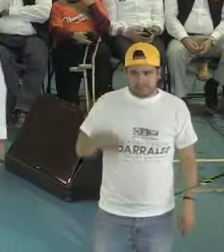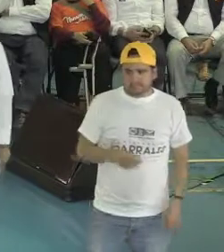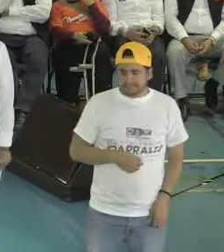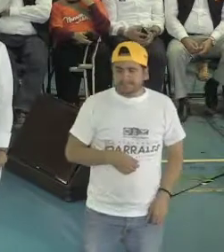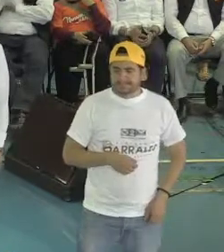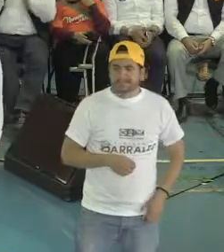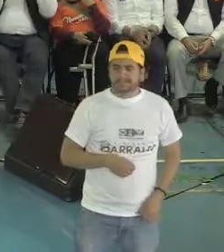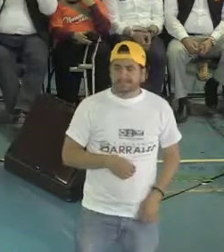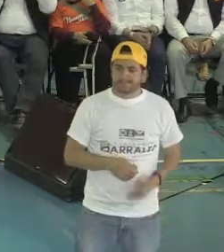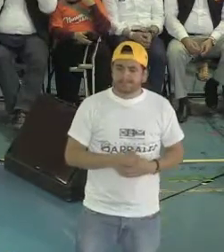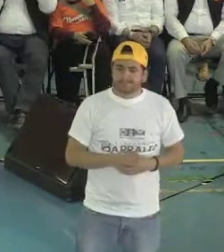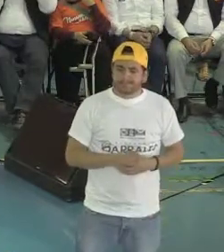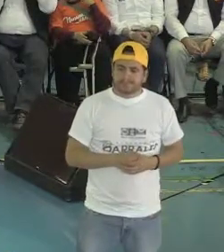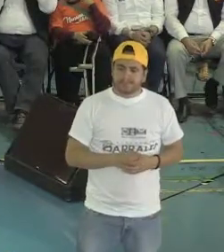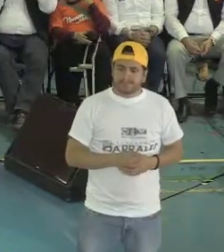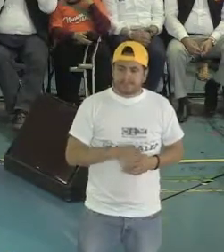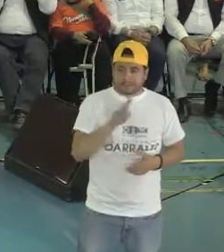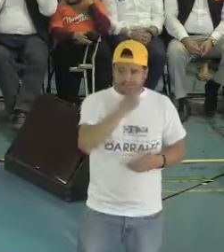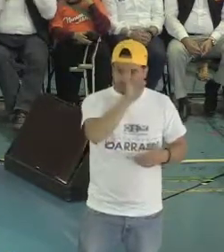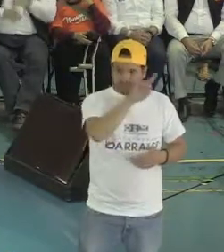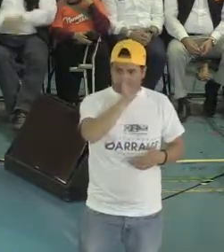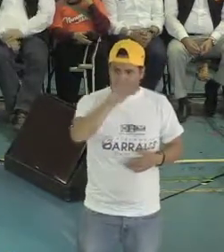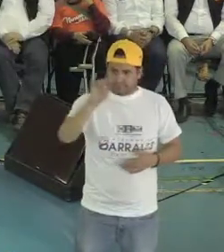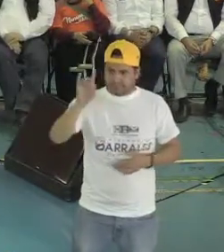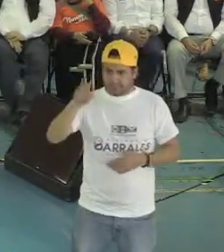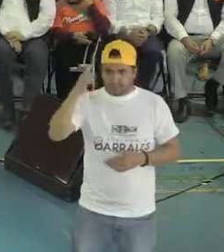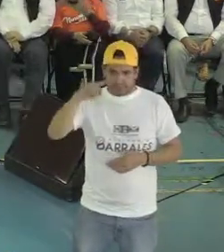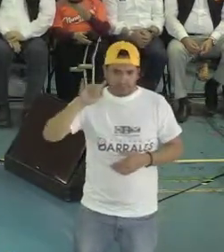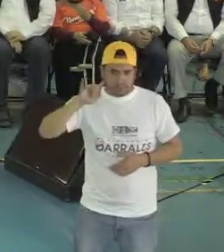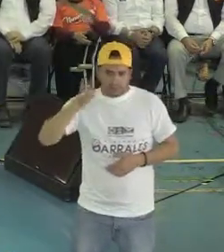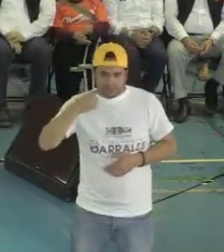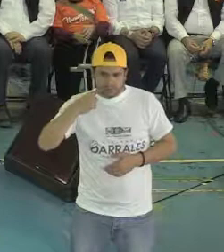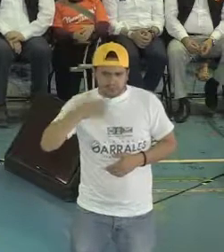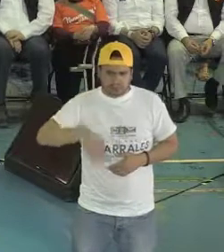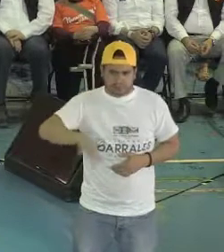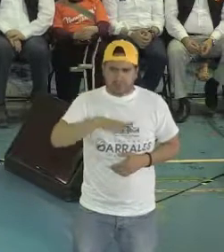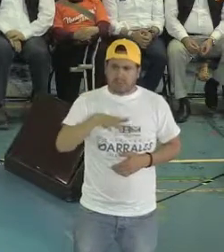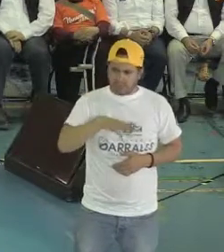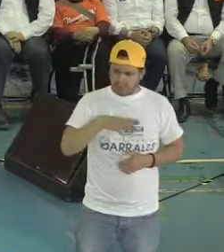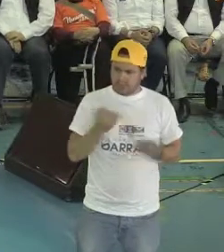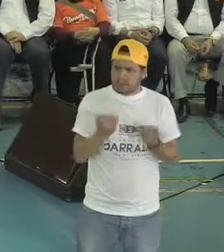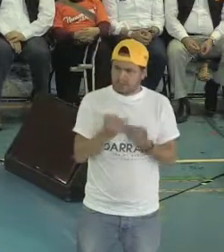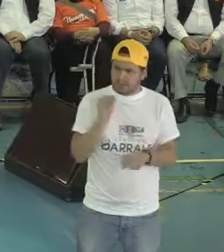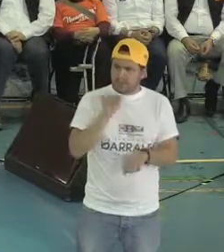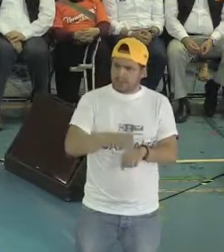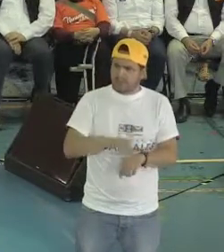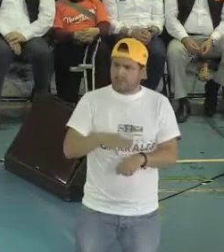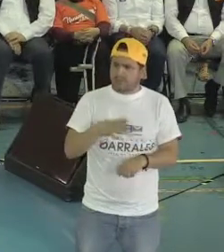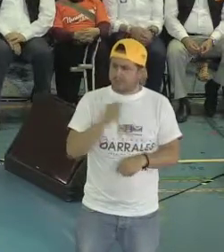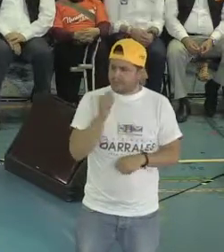señalizaciones. Vamos a tener este trabajo importante que se ha empezado a hacer, pero que todavía es